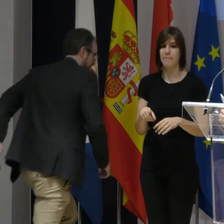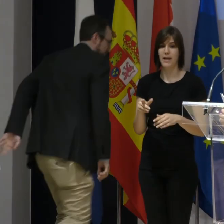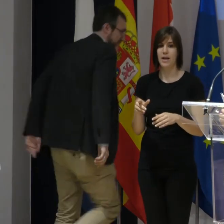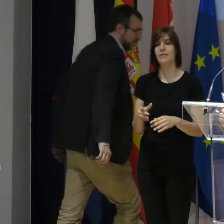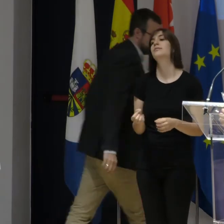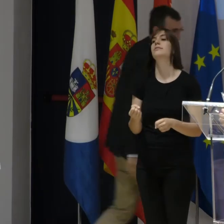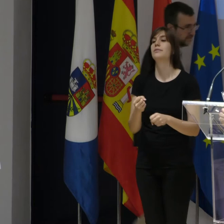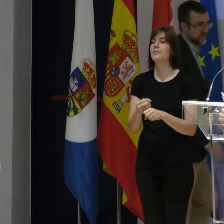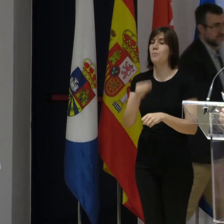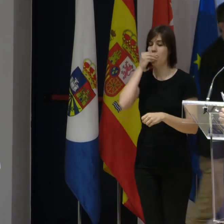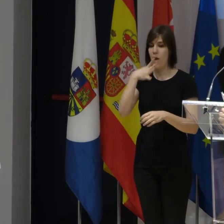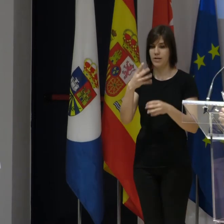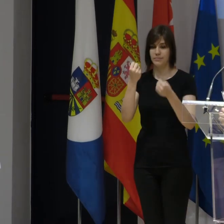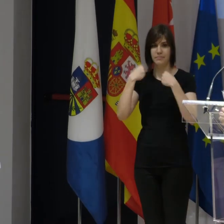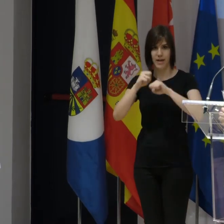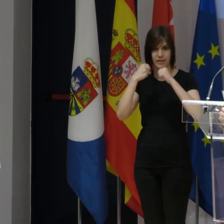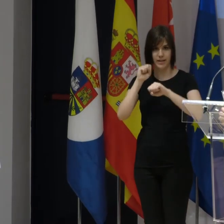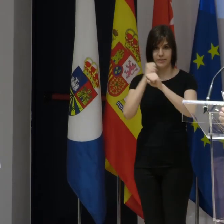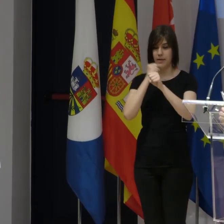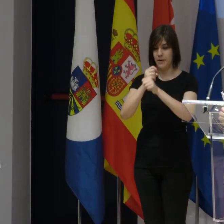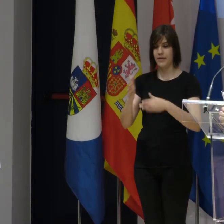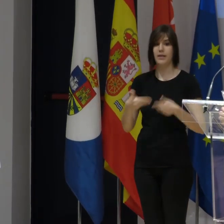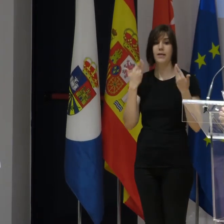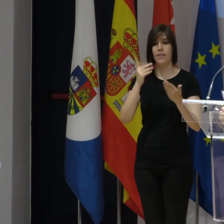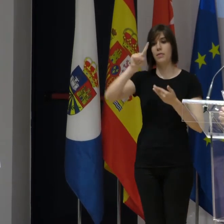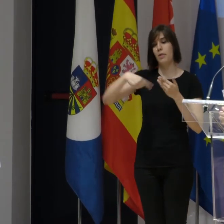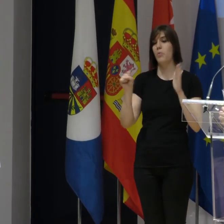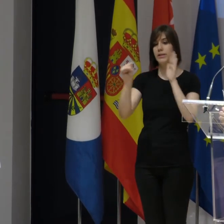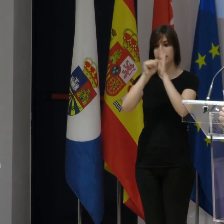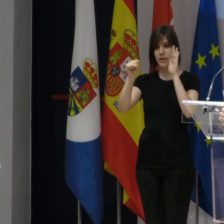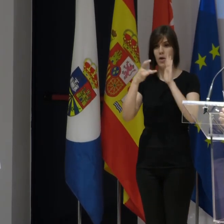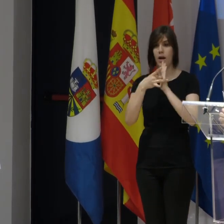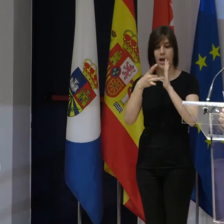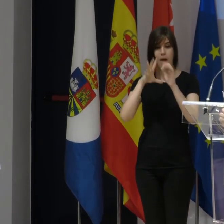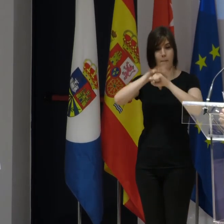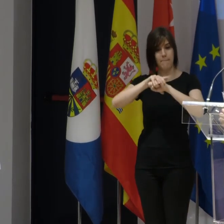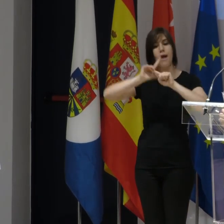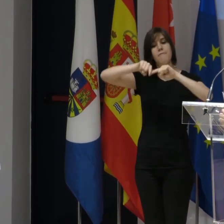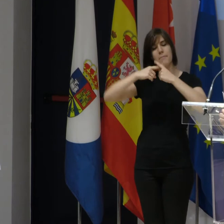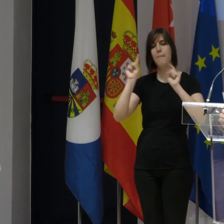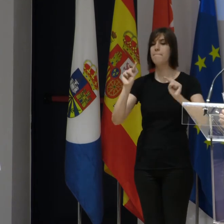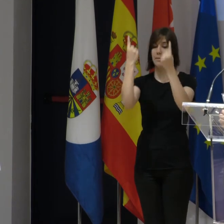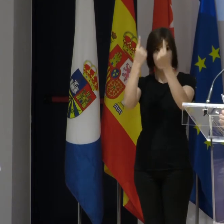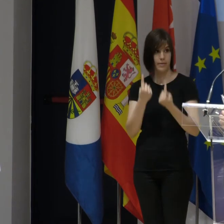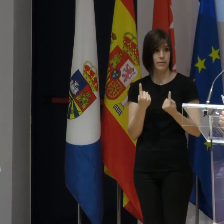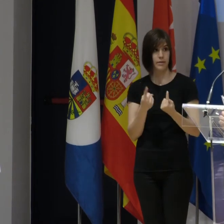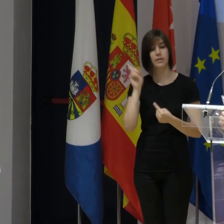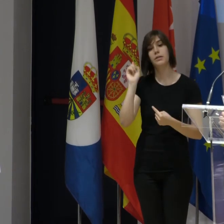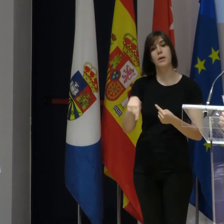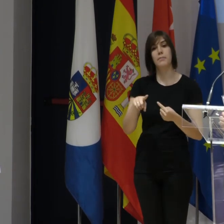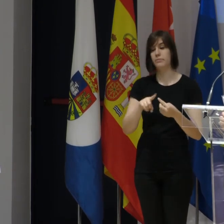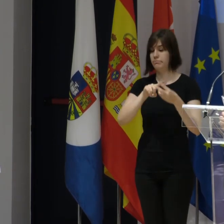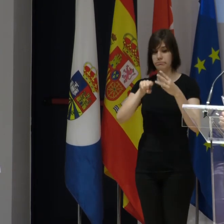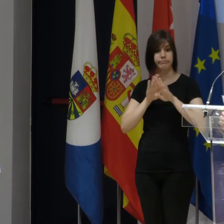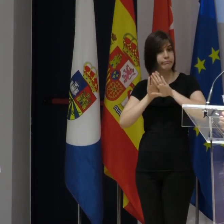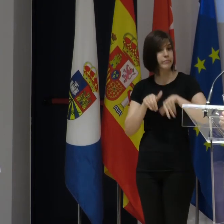las buenas prácticas de las empresas. Después se entregará el sello de calidad Empresa Amiga de la Familia, que es la primera edición. Y por último, el colofón